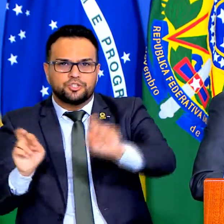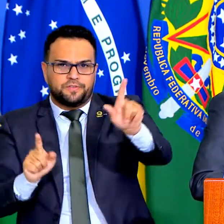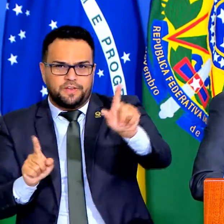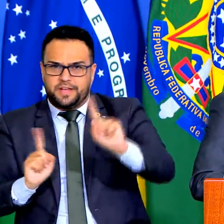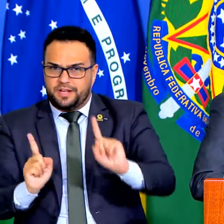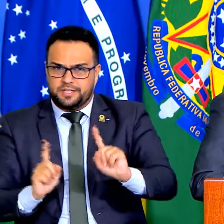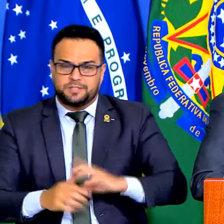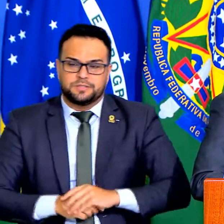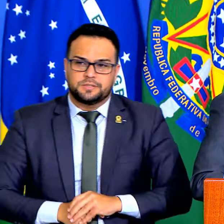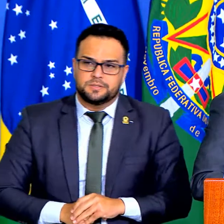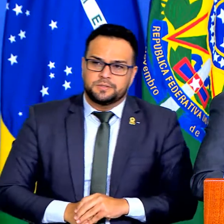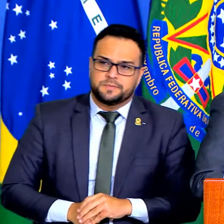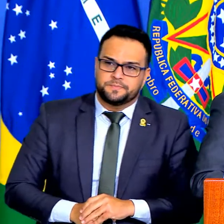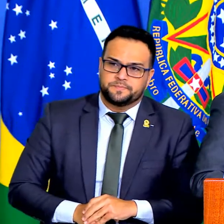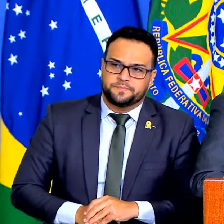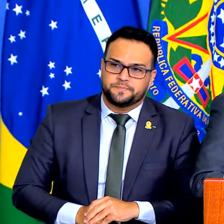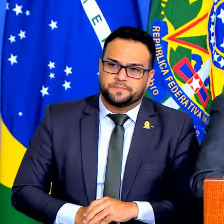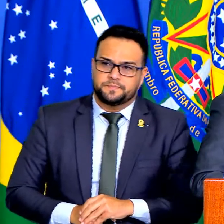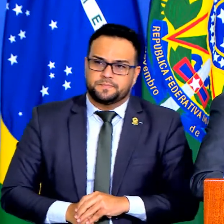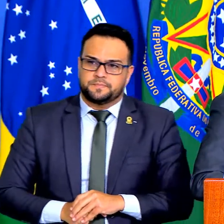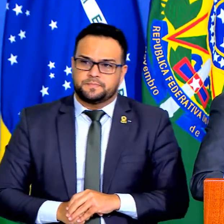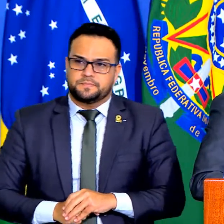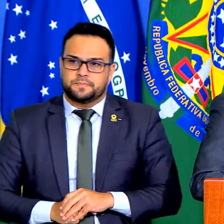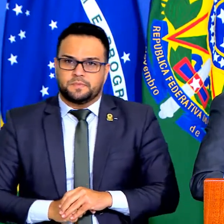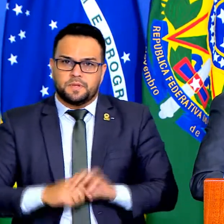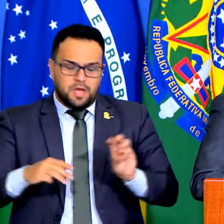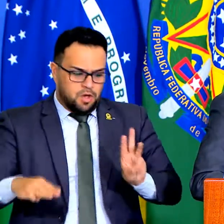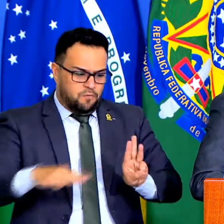as forças amadas não é minha, é de cada um de nós,